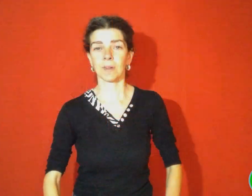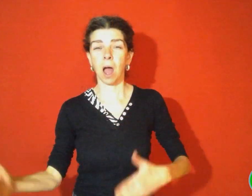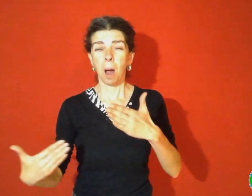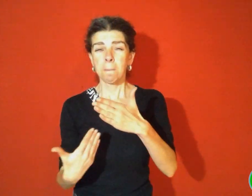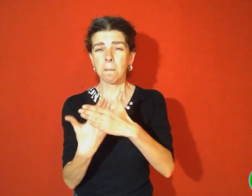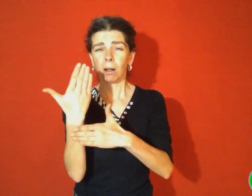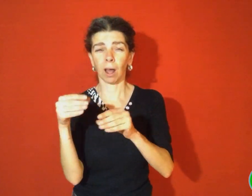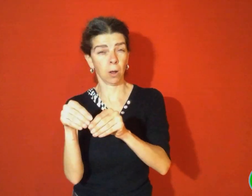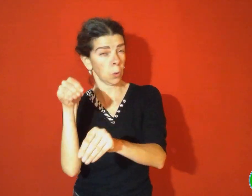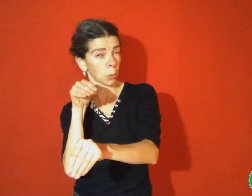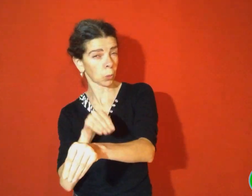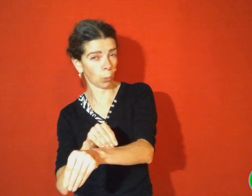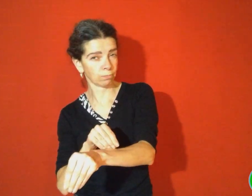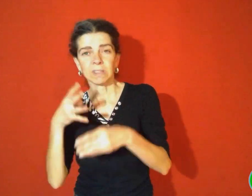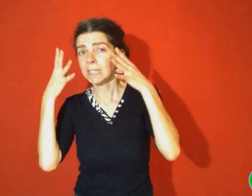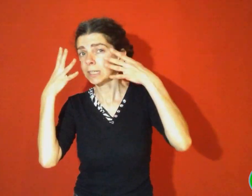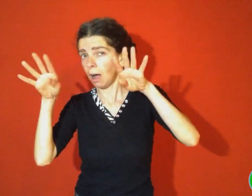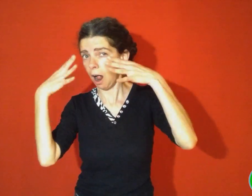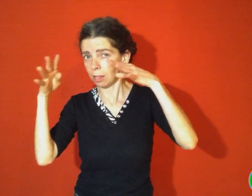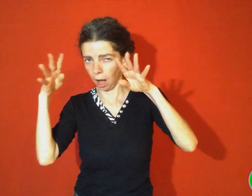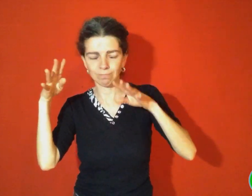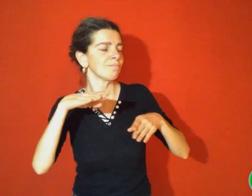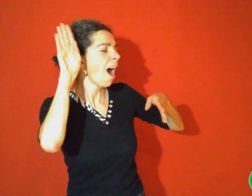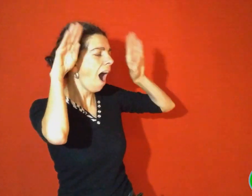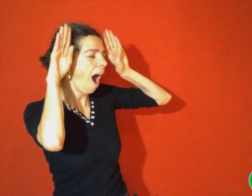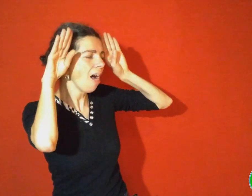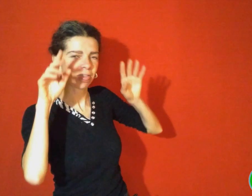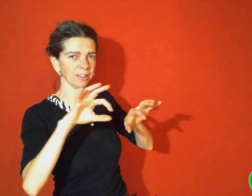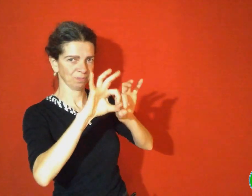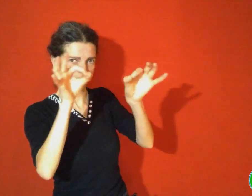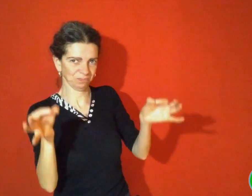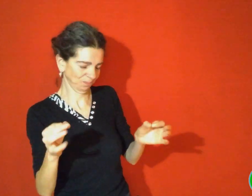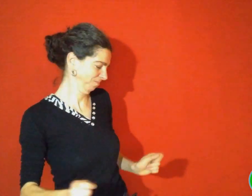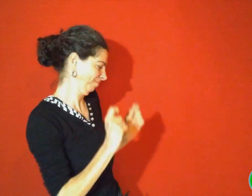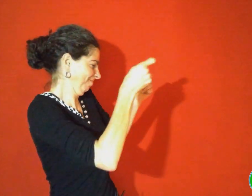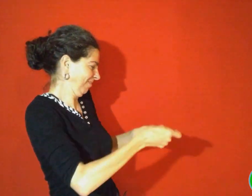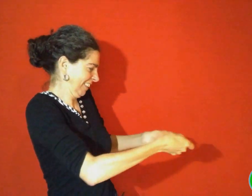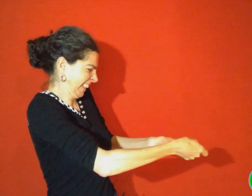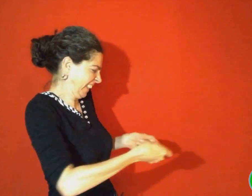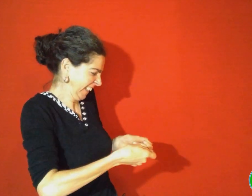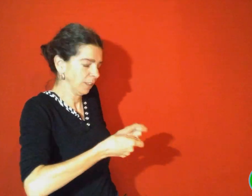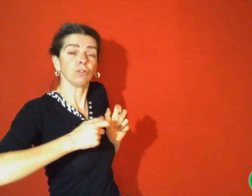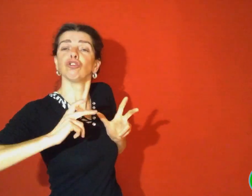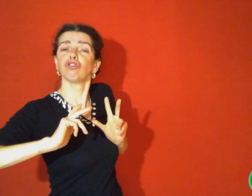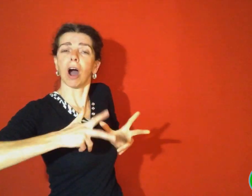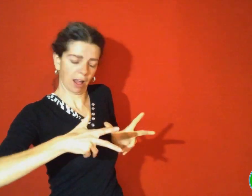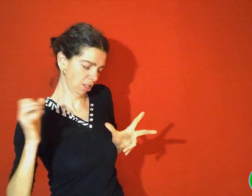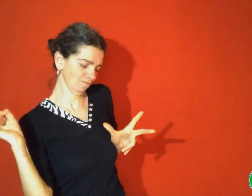Le lendemain, au petit jour, Zéralda attela le mulet, chargea la charrette.